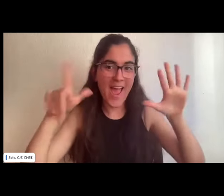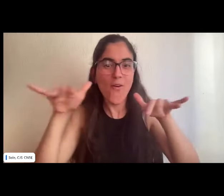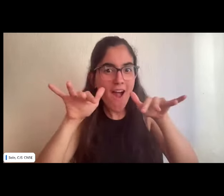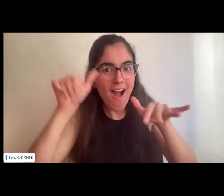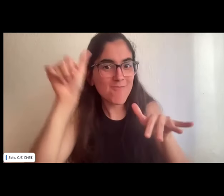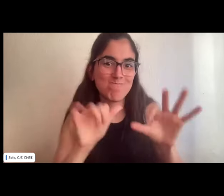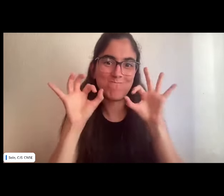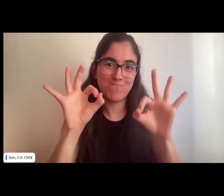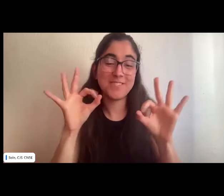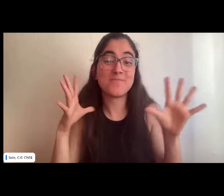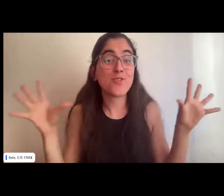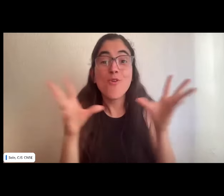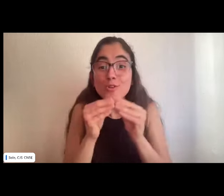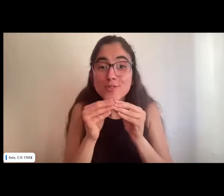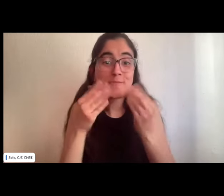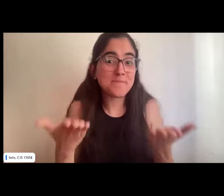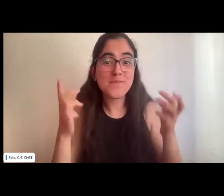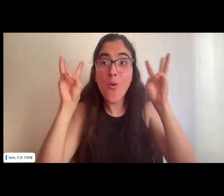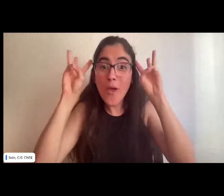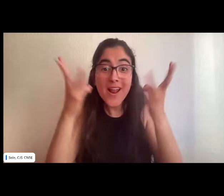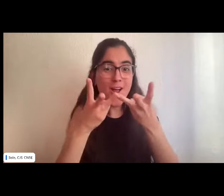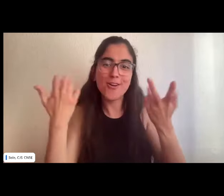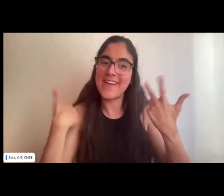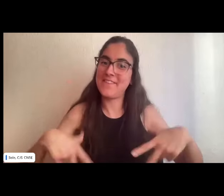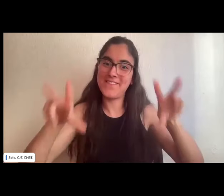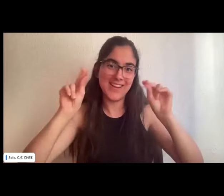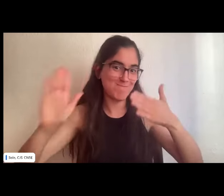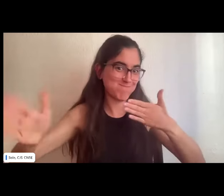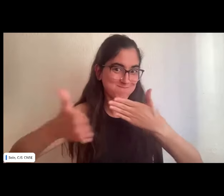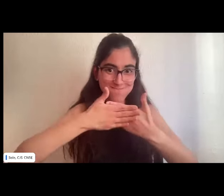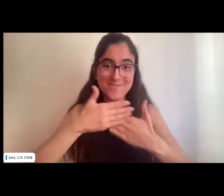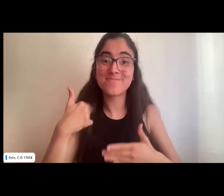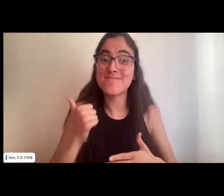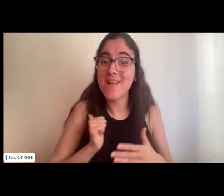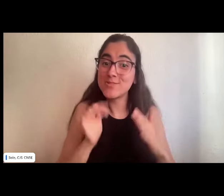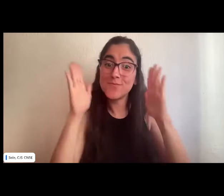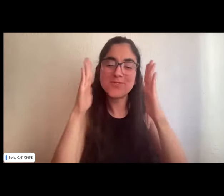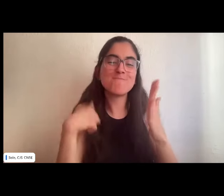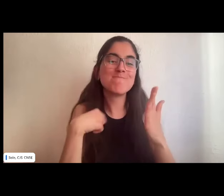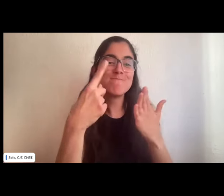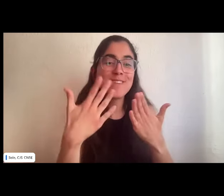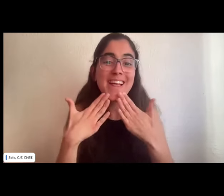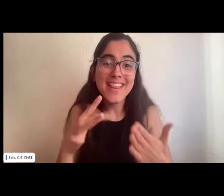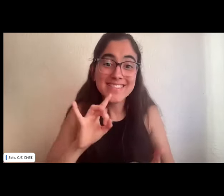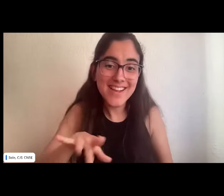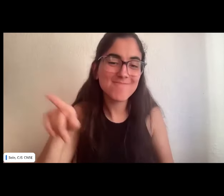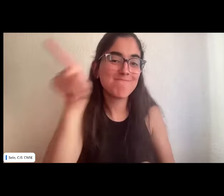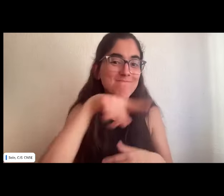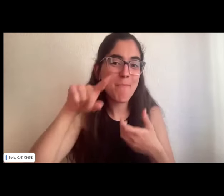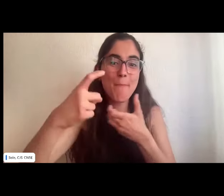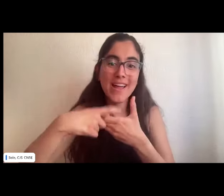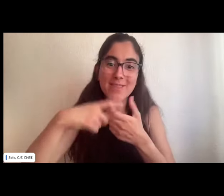así que significa que Pere lo has explicado todo súper claro en conclusión es que damos por cerrado y finalizado el webinario